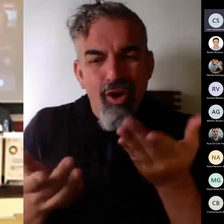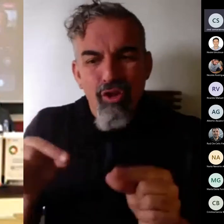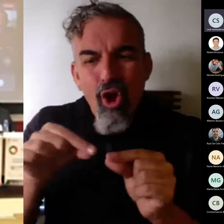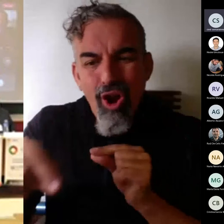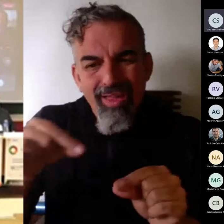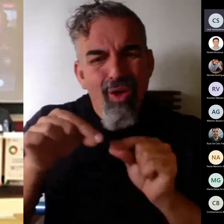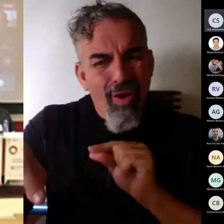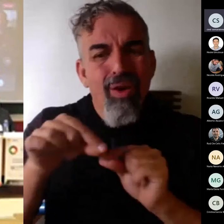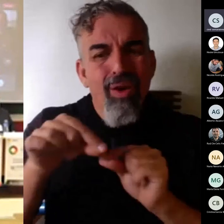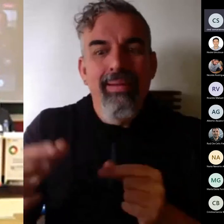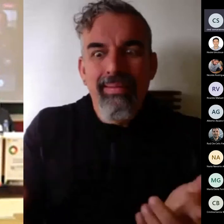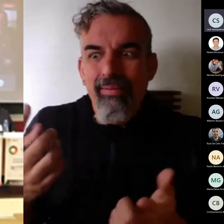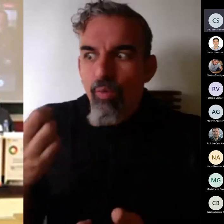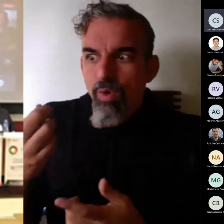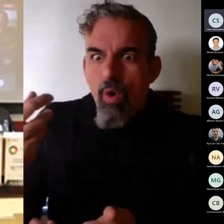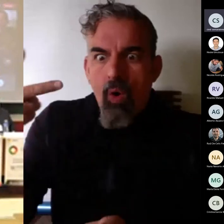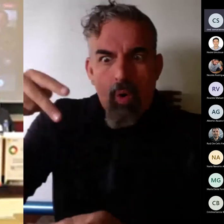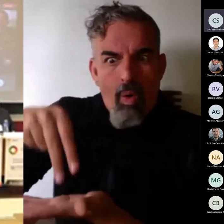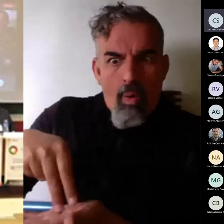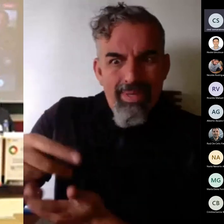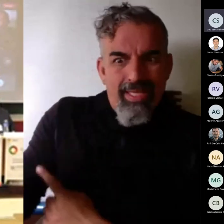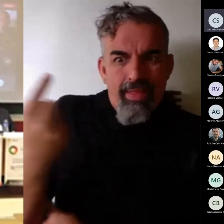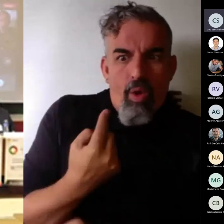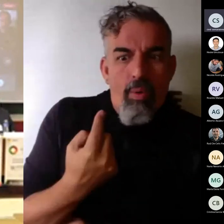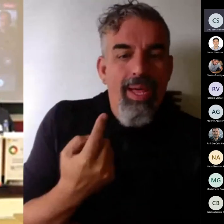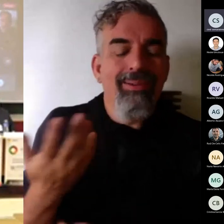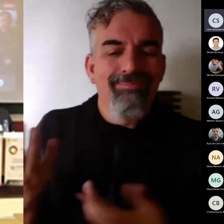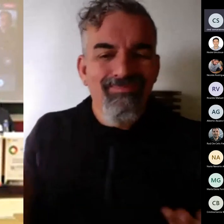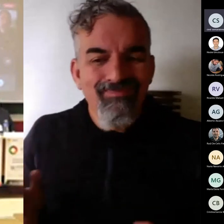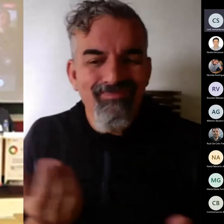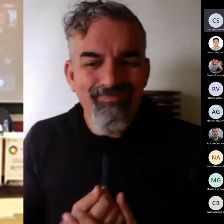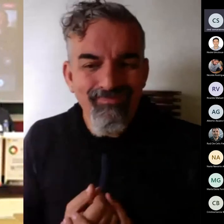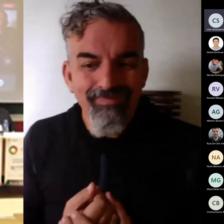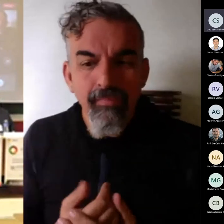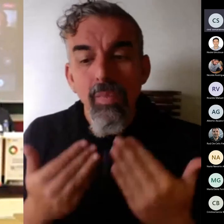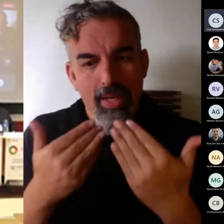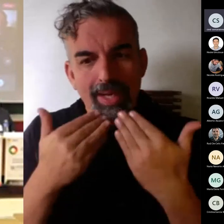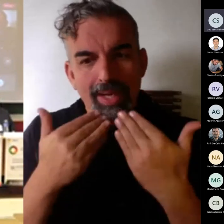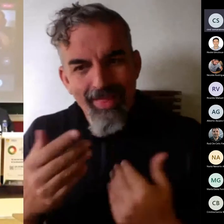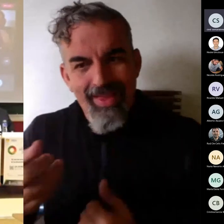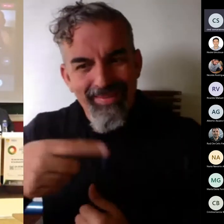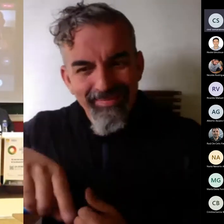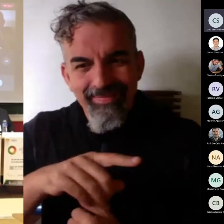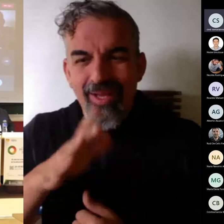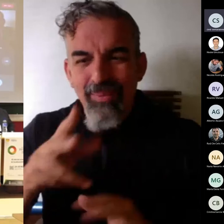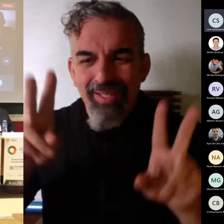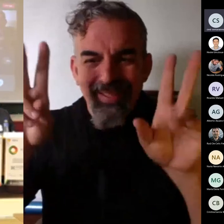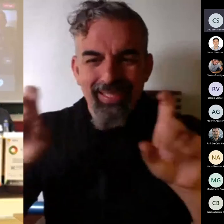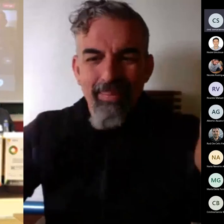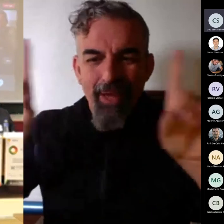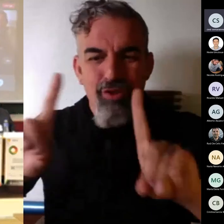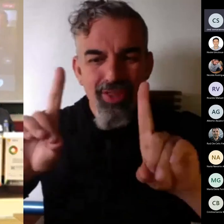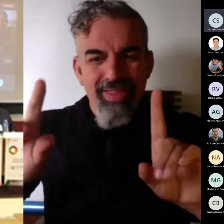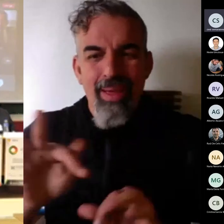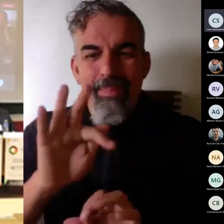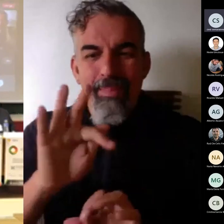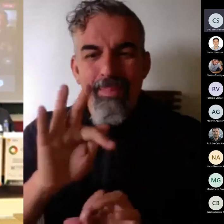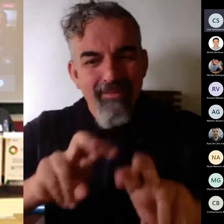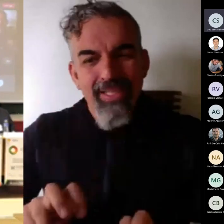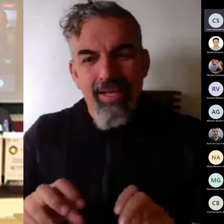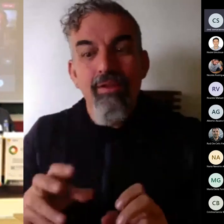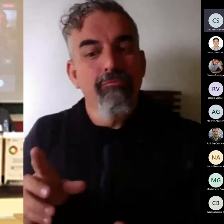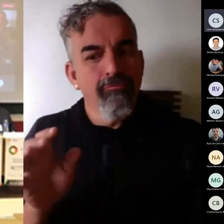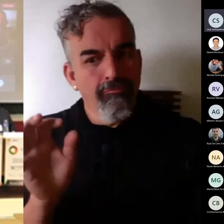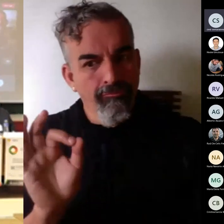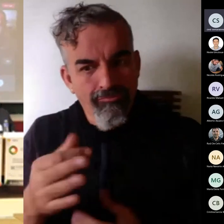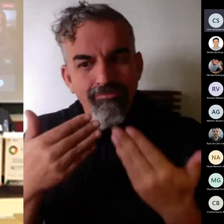hay que hacer una cosa presencial de manera obligatoria o sea que yo creo que gracias por también por el tema de lo de la docencia y la investigación porque